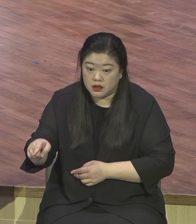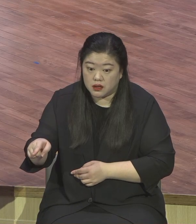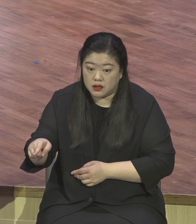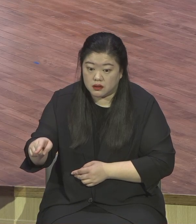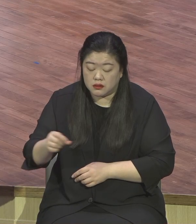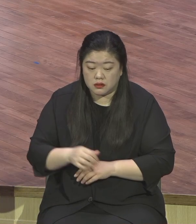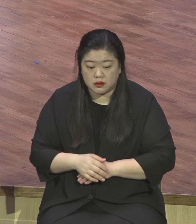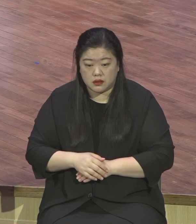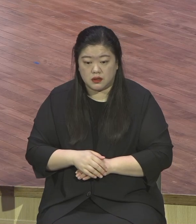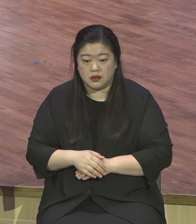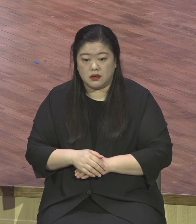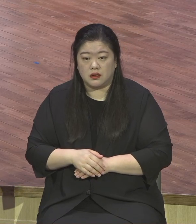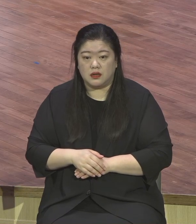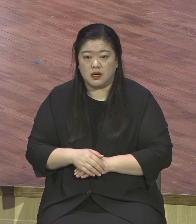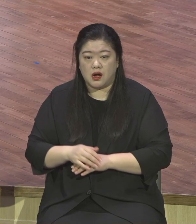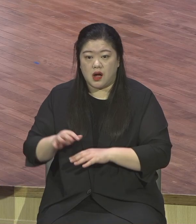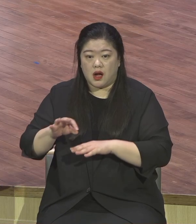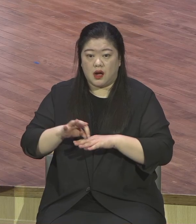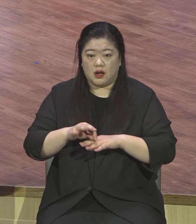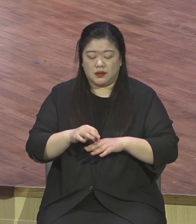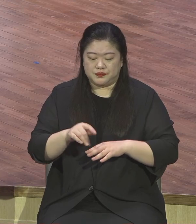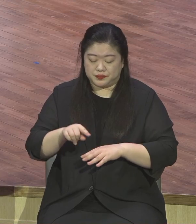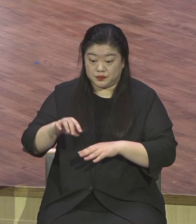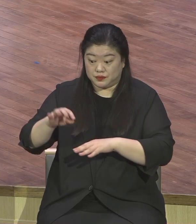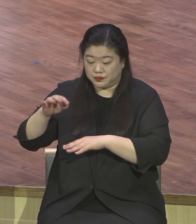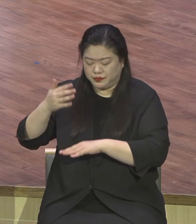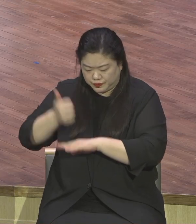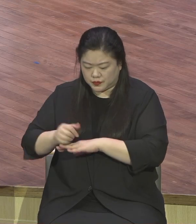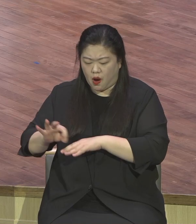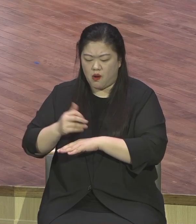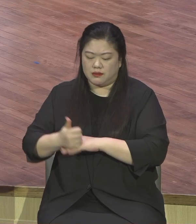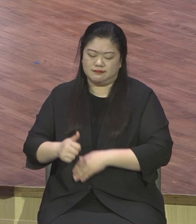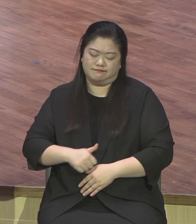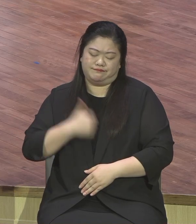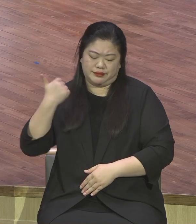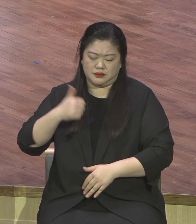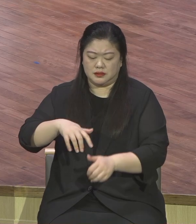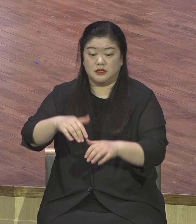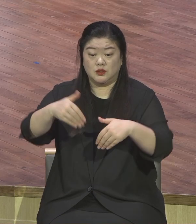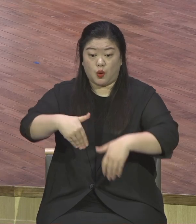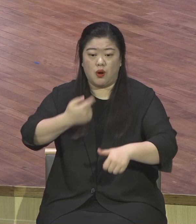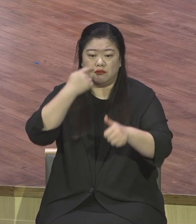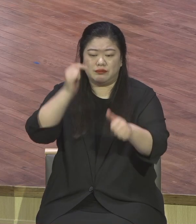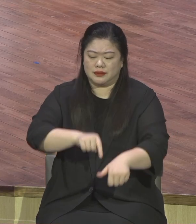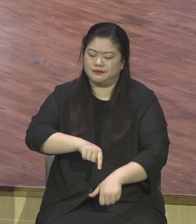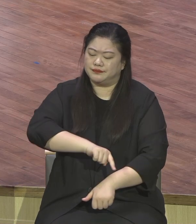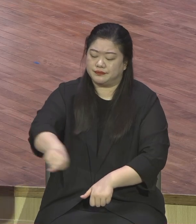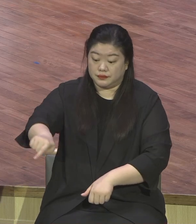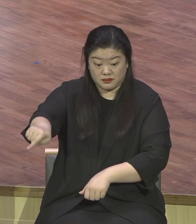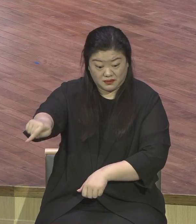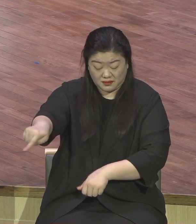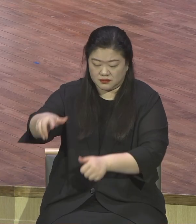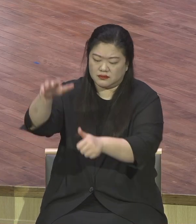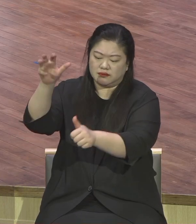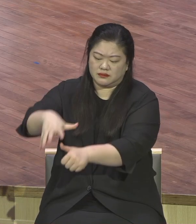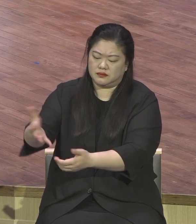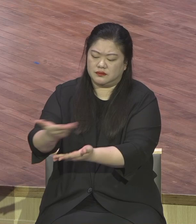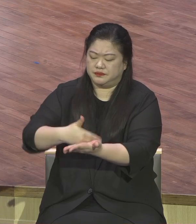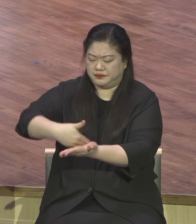사원들에게 말하되 그 손발을 묶어 바깥 어두운 데 내던지라 거기서 설피하면 이를 갈게 되리라 하니라